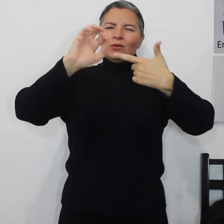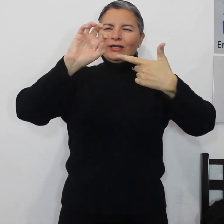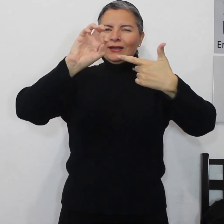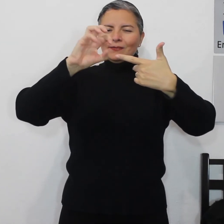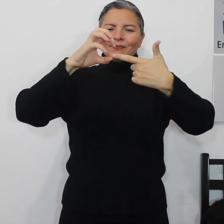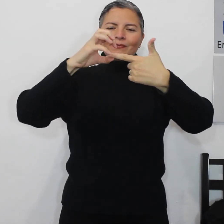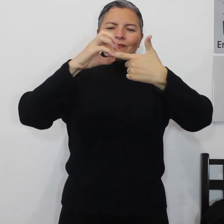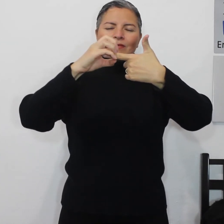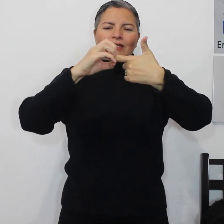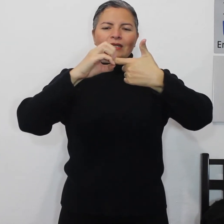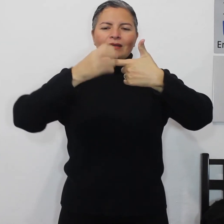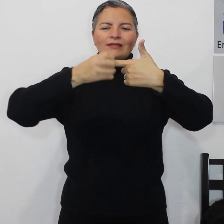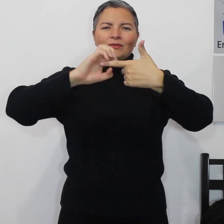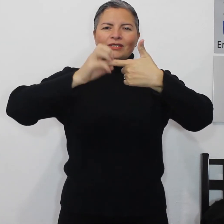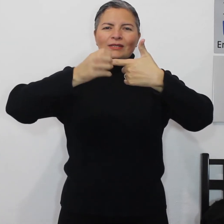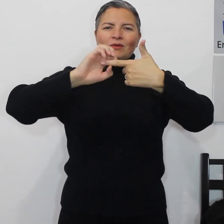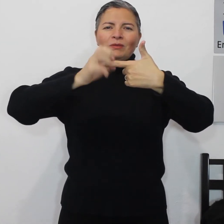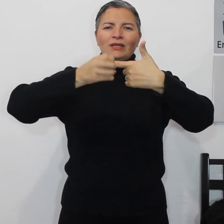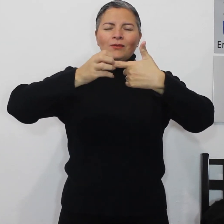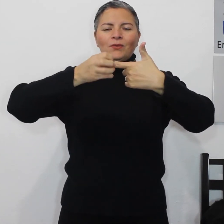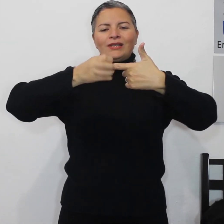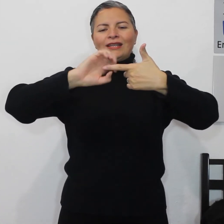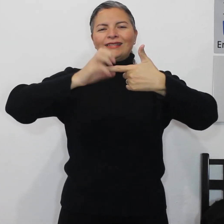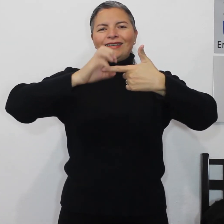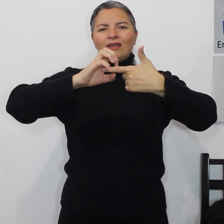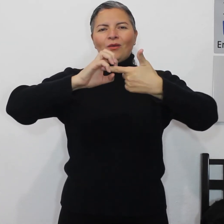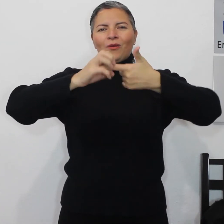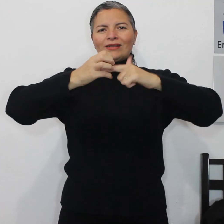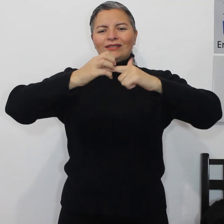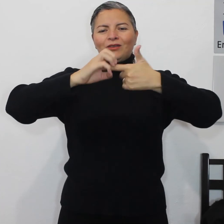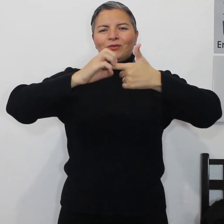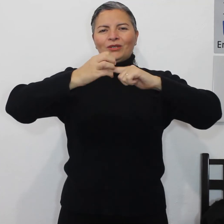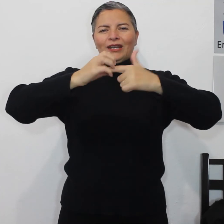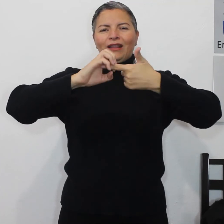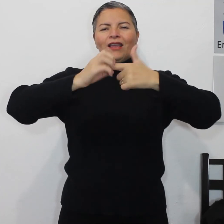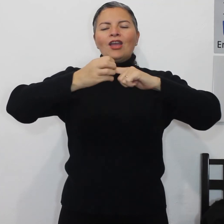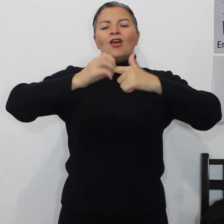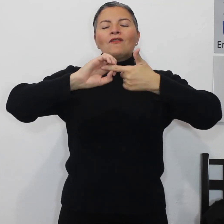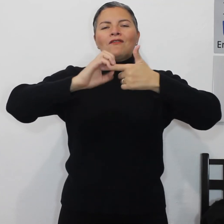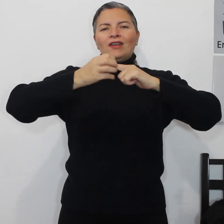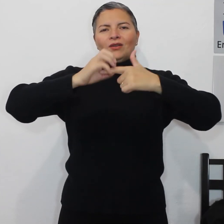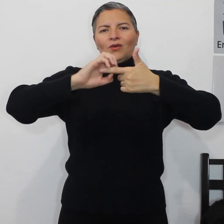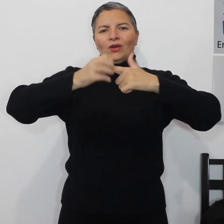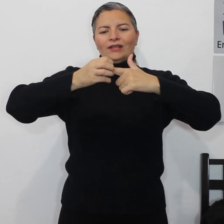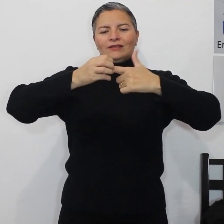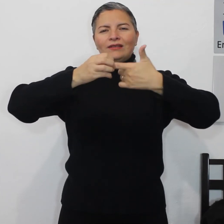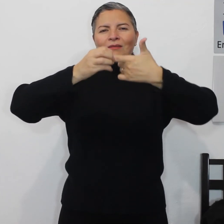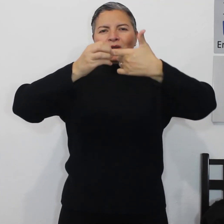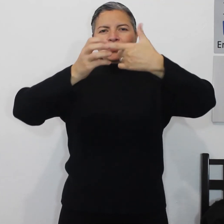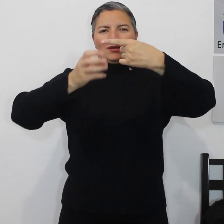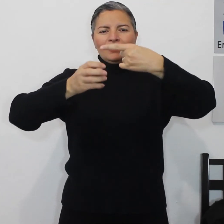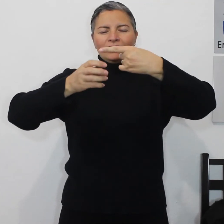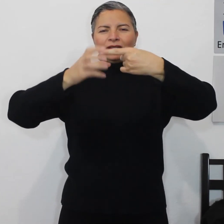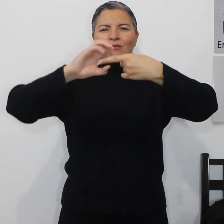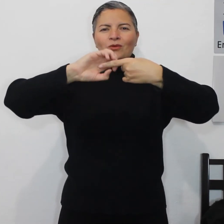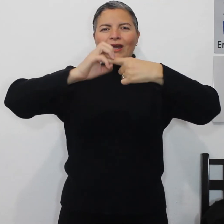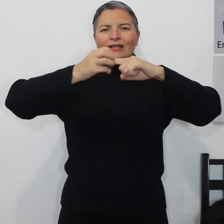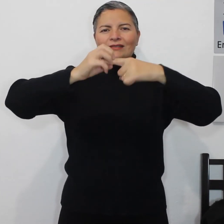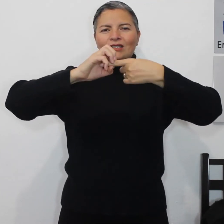bolita y hacemos este movimiento puede ser así o así como quieran frijoles también lo pueden ver sin el pulgar así